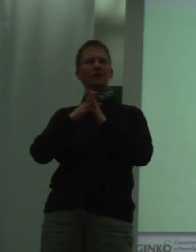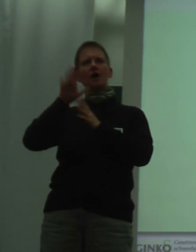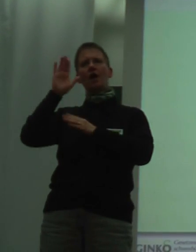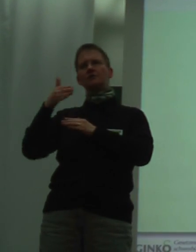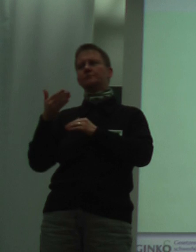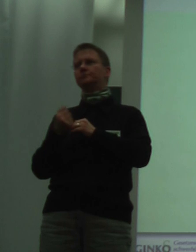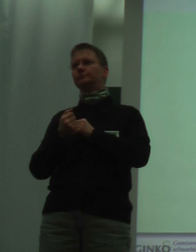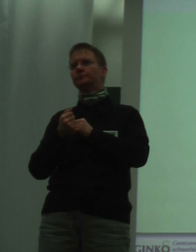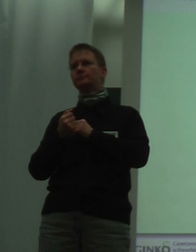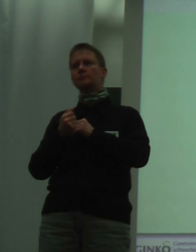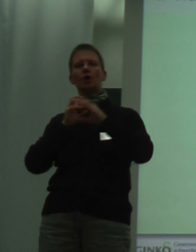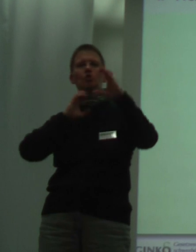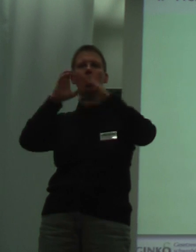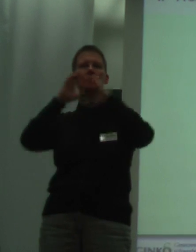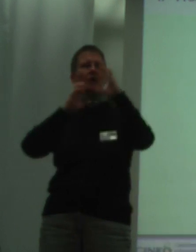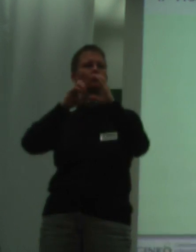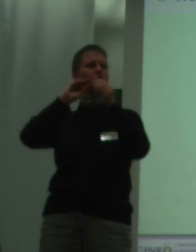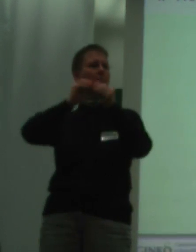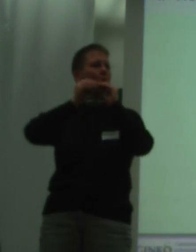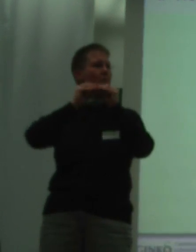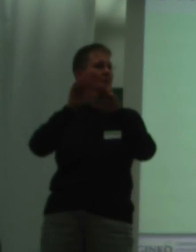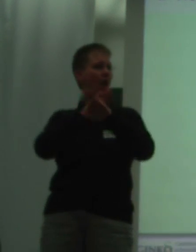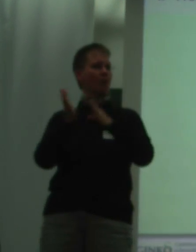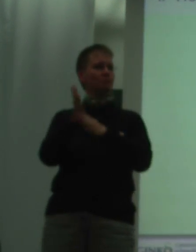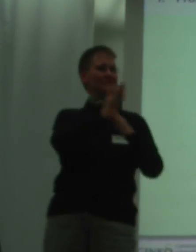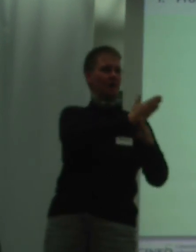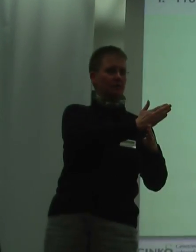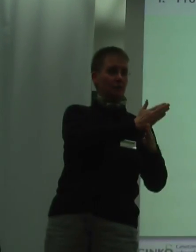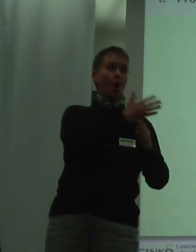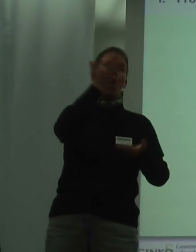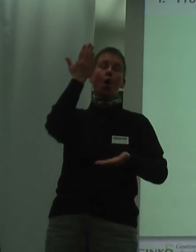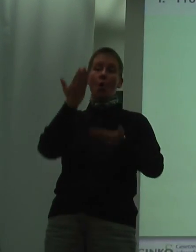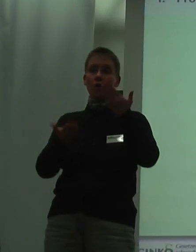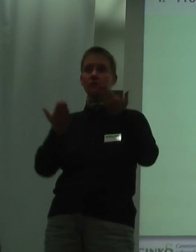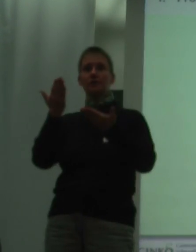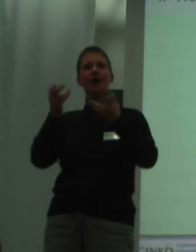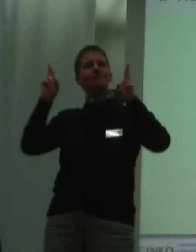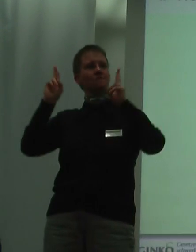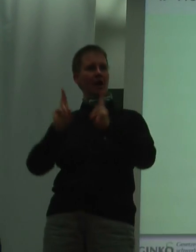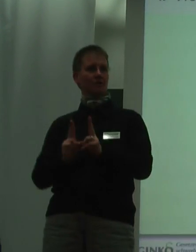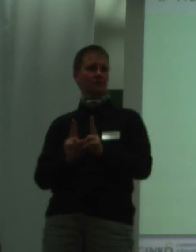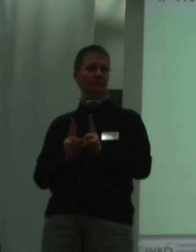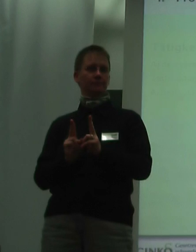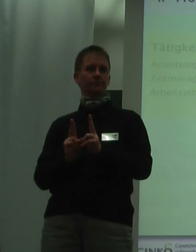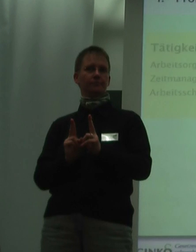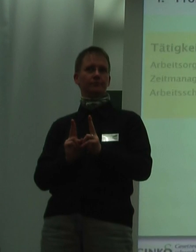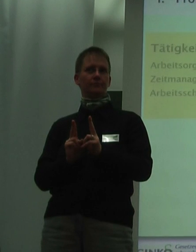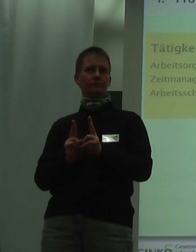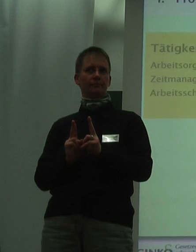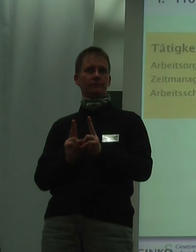kommunikationsbedingte Problemlagen beseitigen oder zumindest verwendet. Eine Strategie